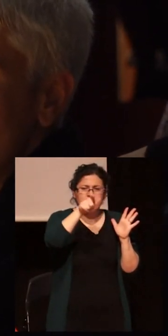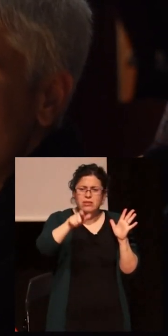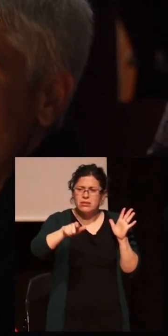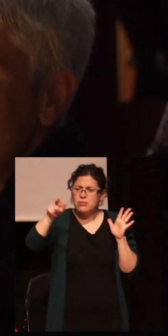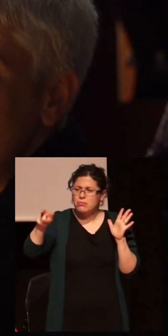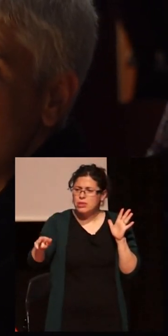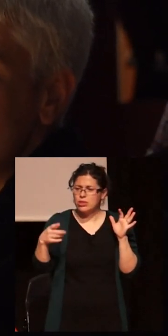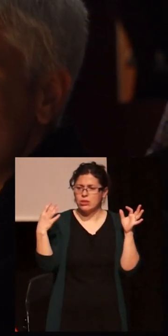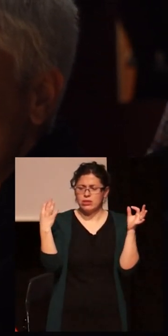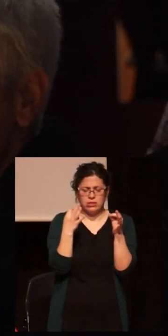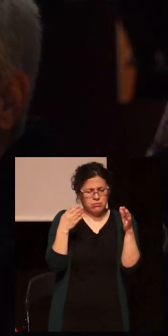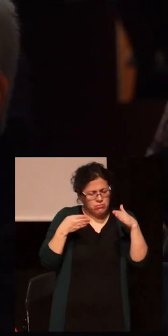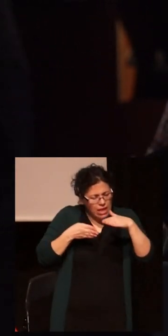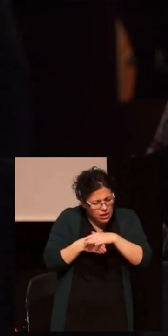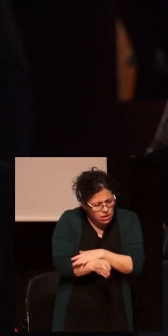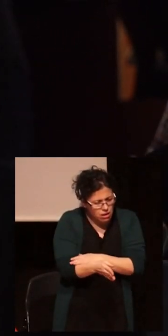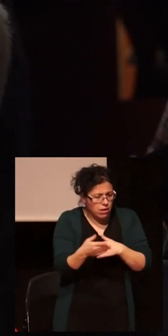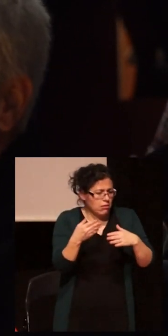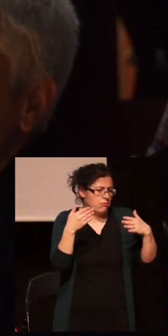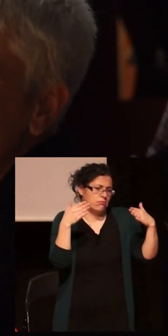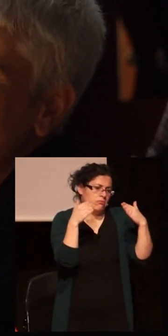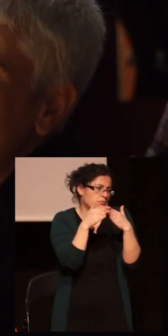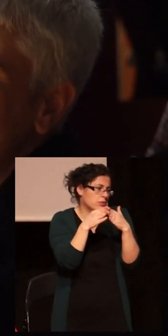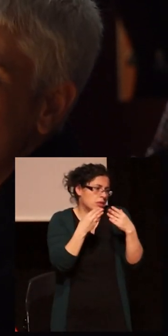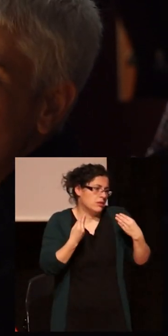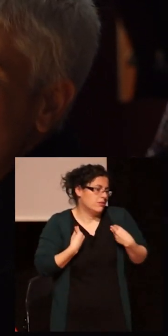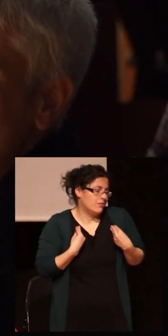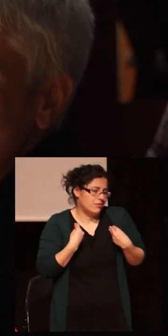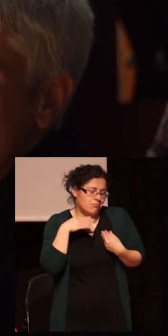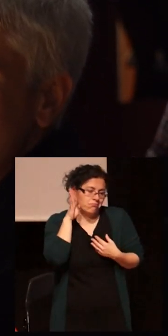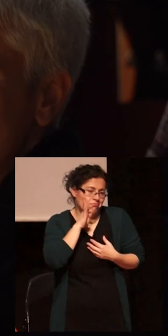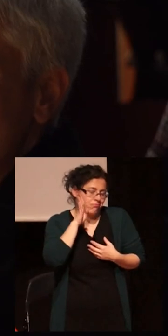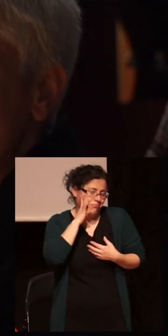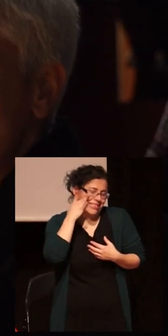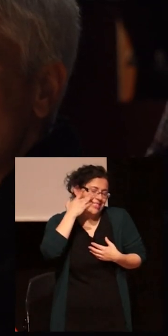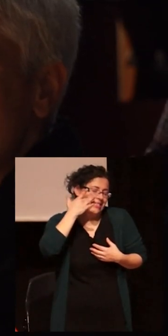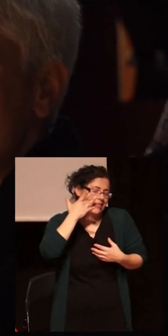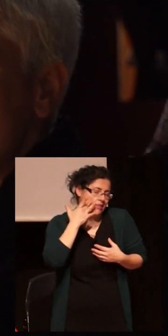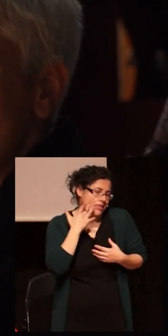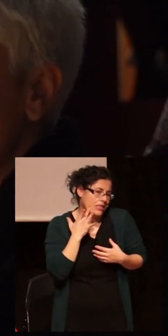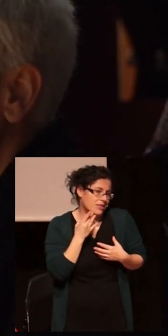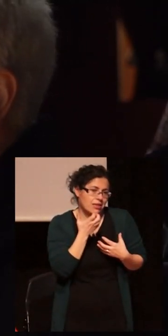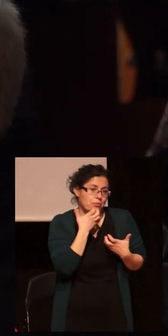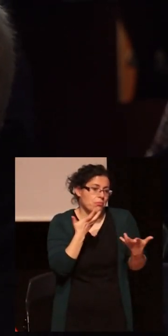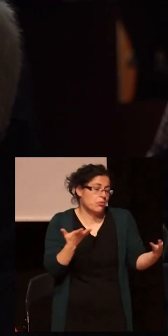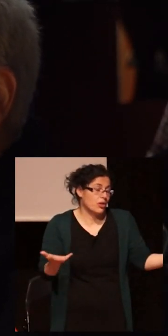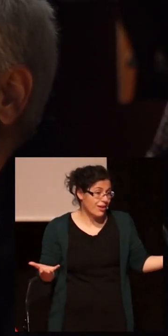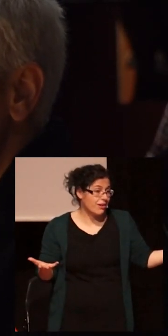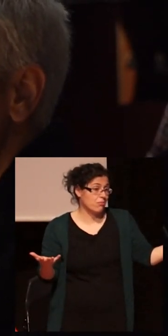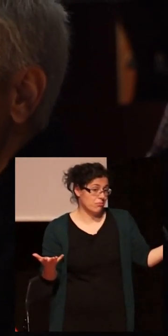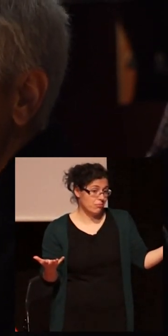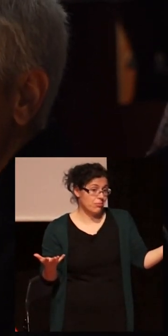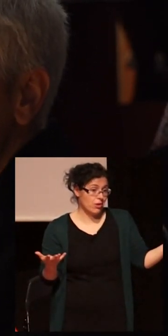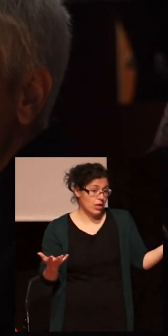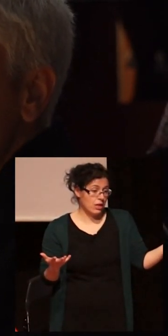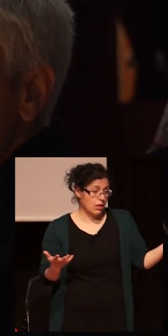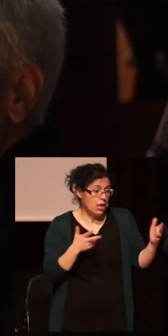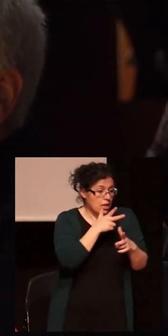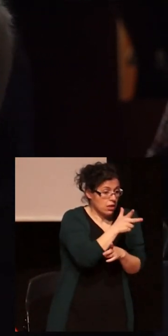vivienda digna es uno de los temas prioritarios para las personas con VIH, como lo es para las personas que no lo es, que no lo